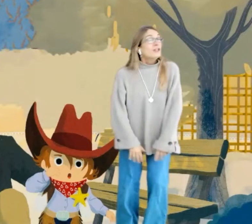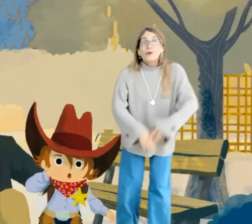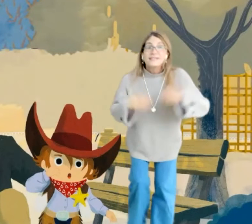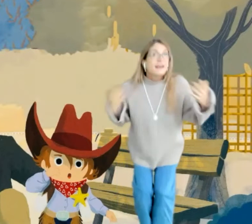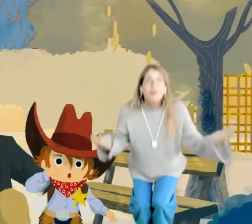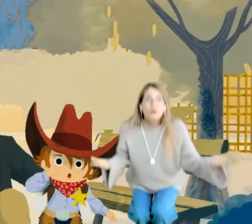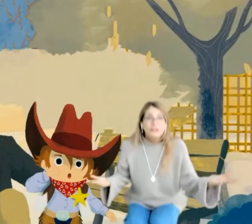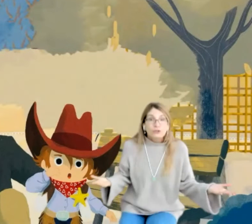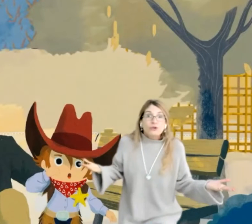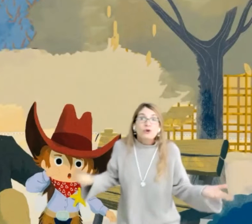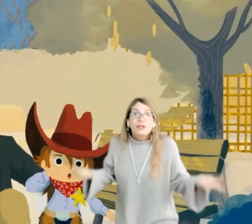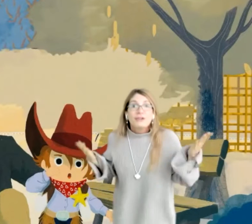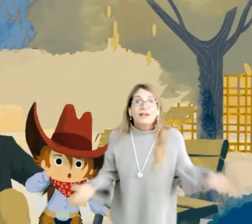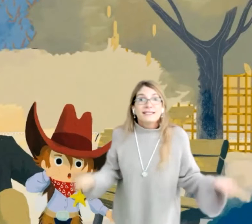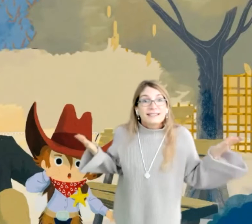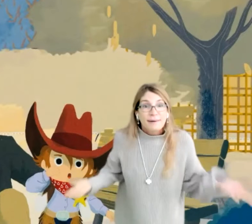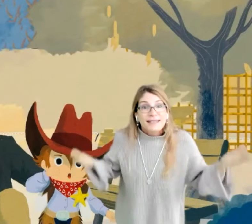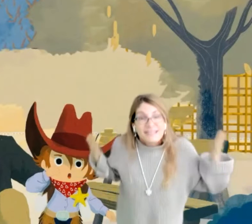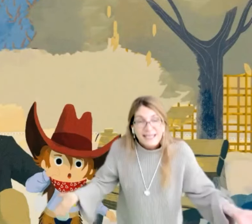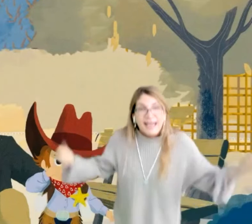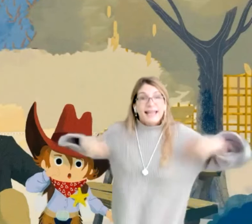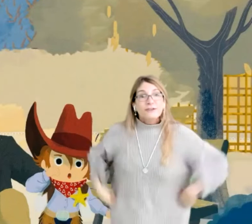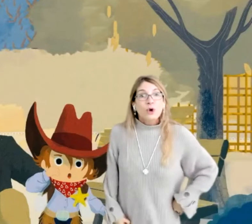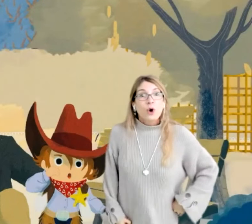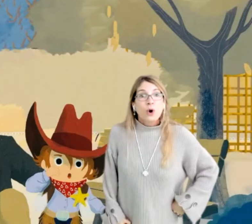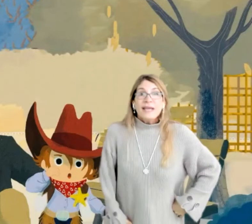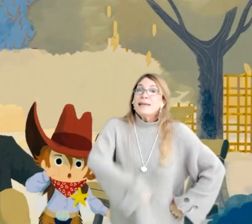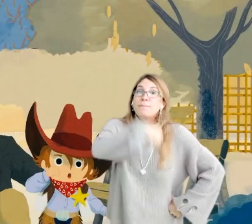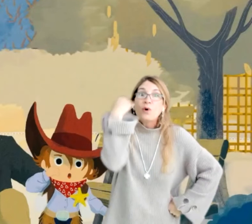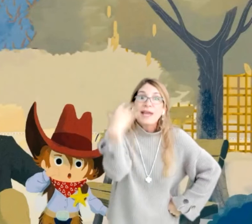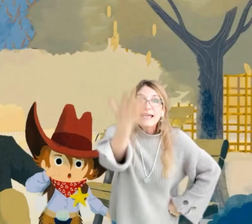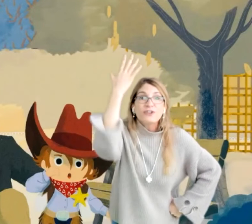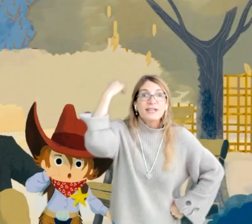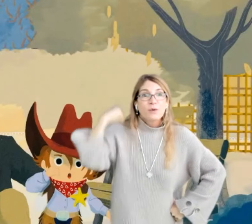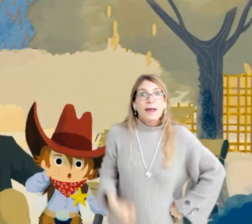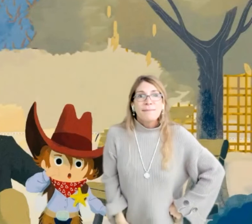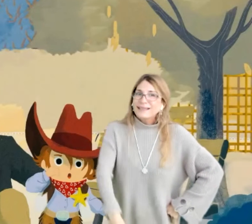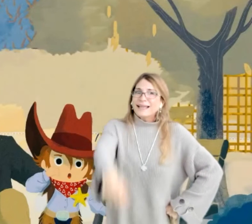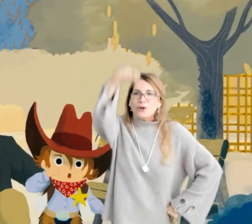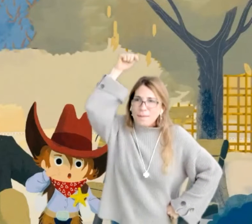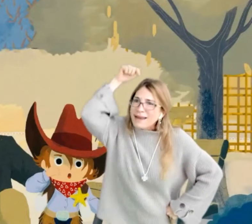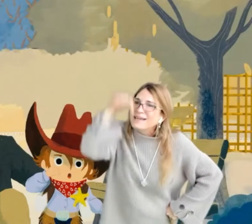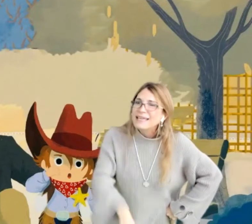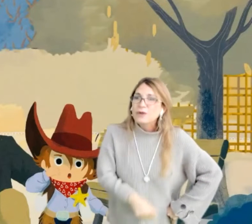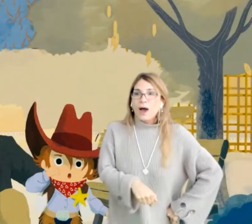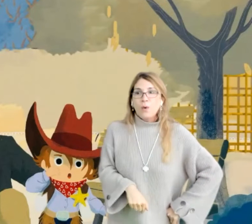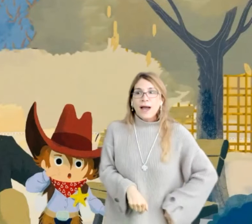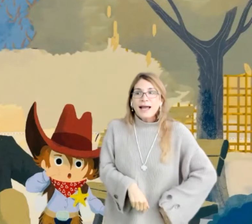No estaban contentos con lo que yo les estaba diciendo. Y por eso seguramente que no han venido a jugar